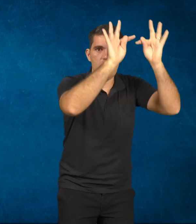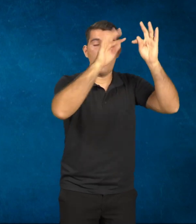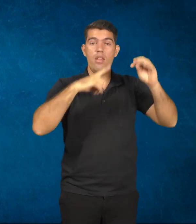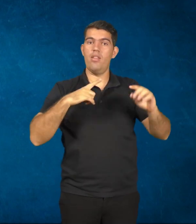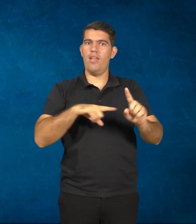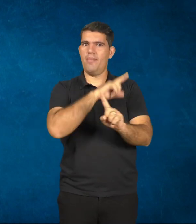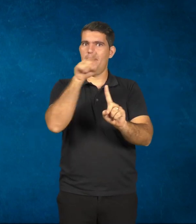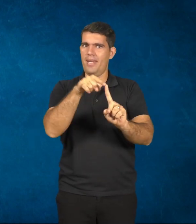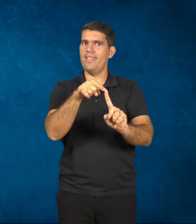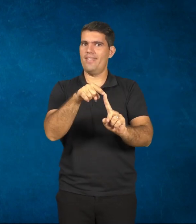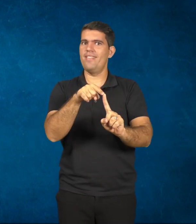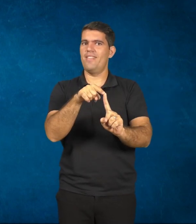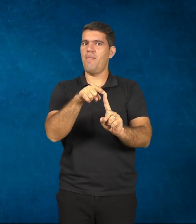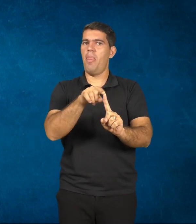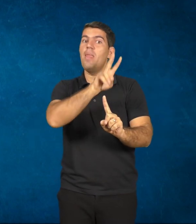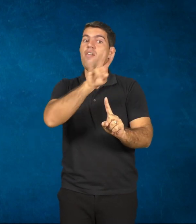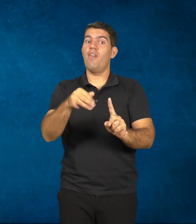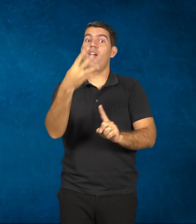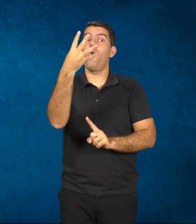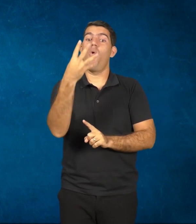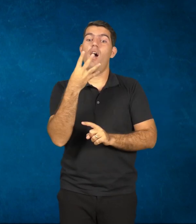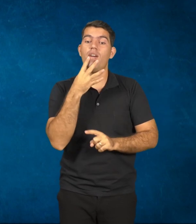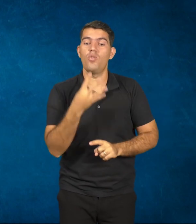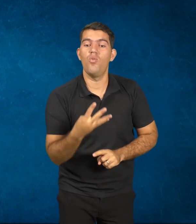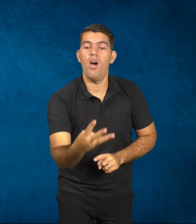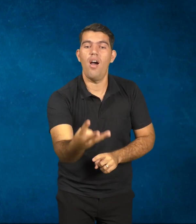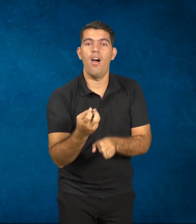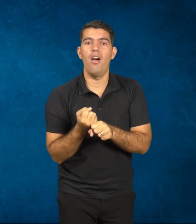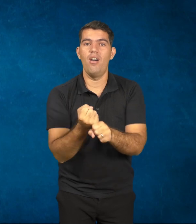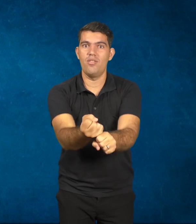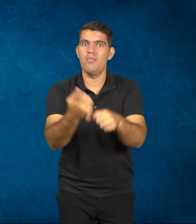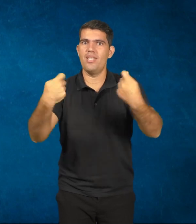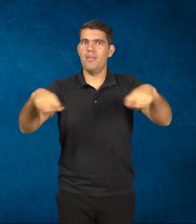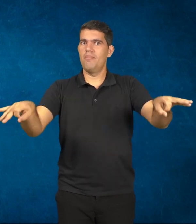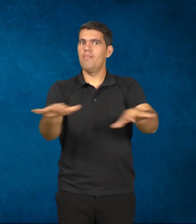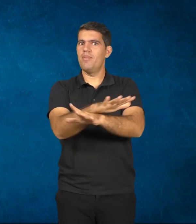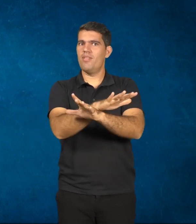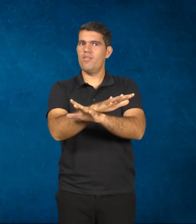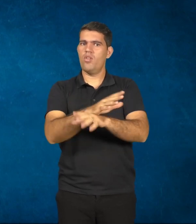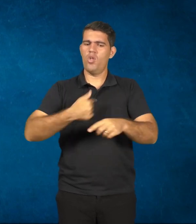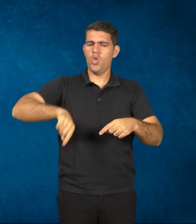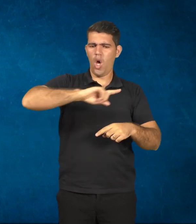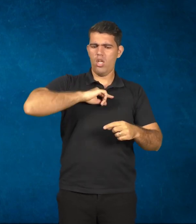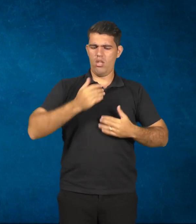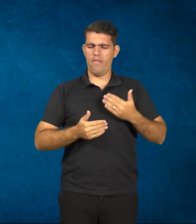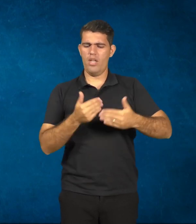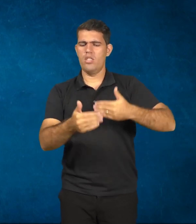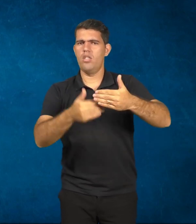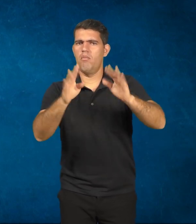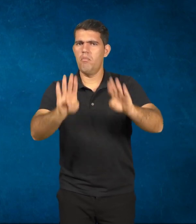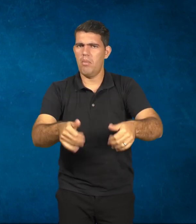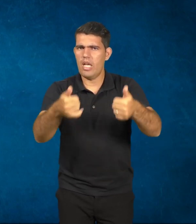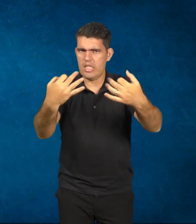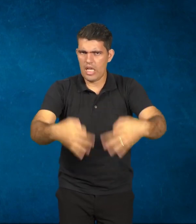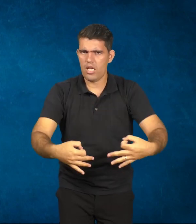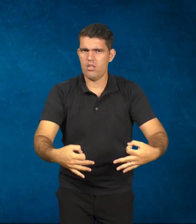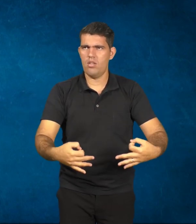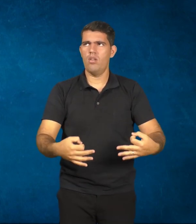cumpridas daqui a mais ou menos 4 anos. Estamos avançando certos? Mesmo pensando que, de acordo com